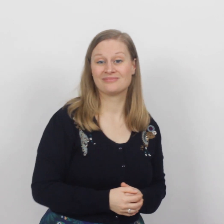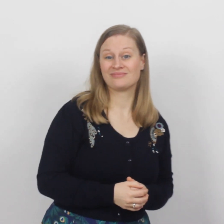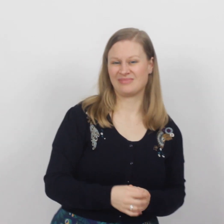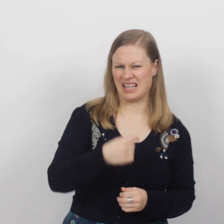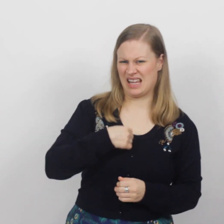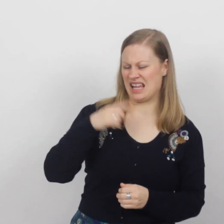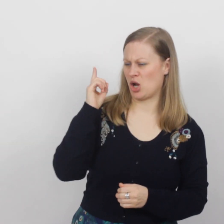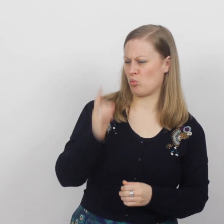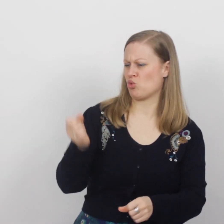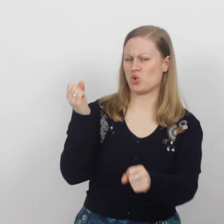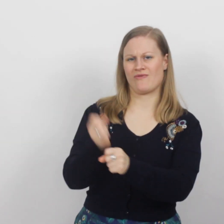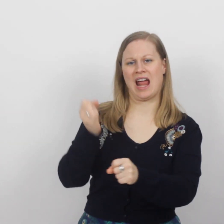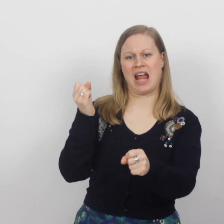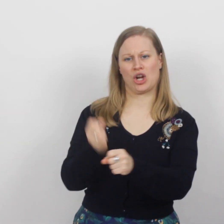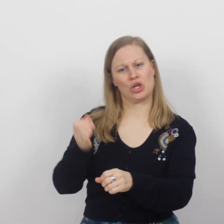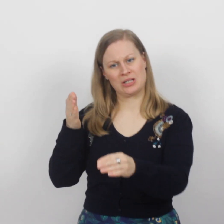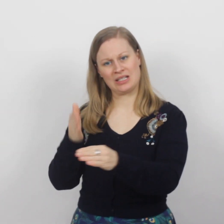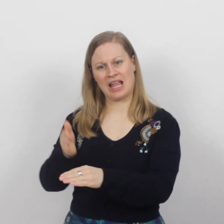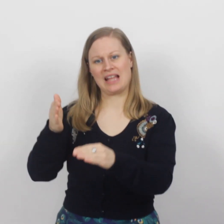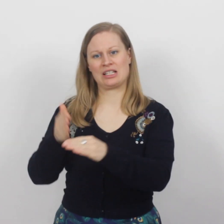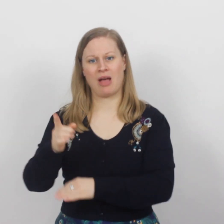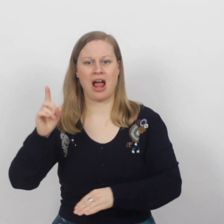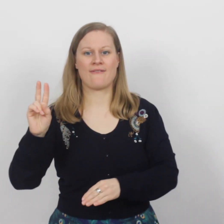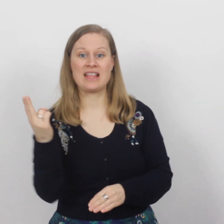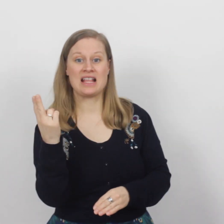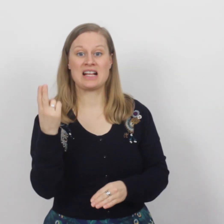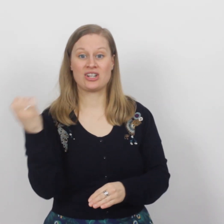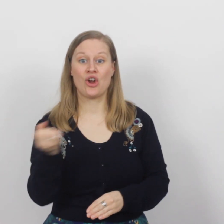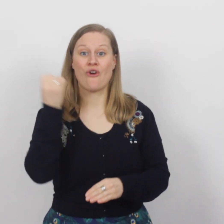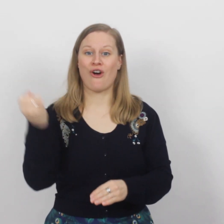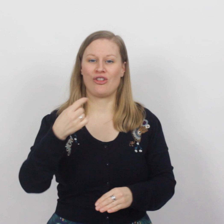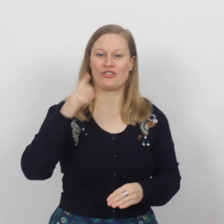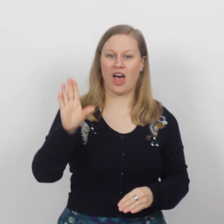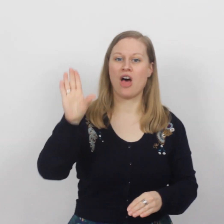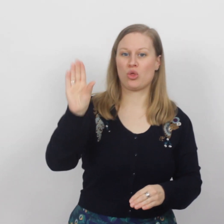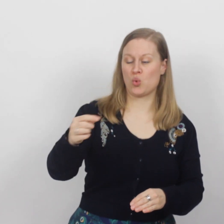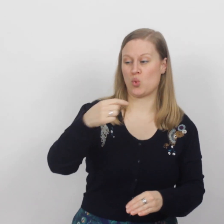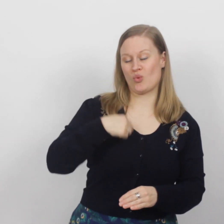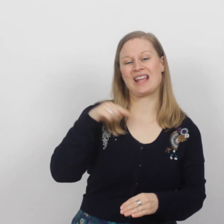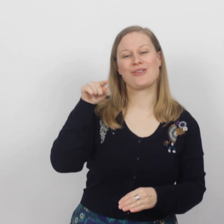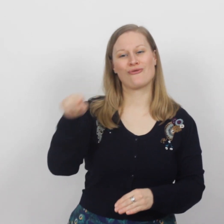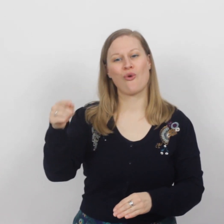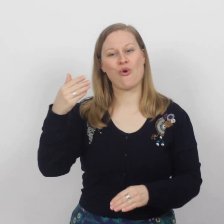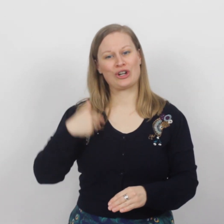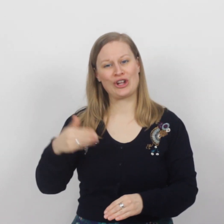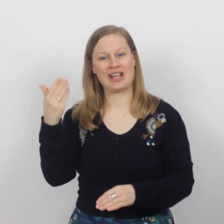Ik moet werken steeds maar weer Want dat doe ik voor de